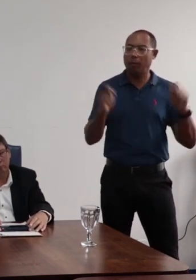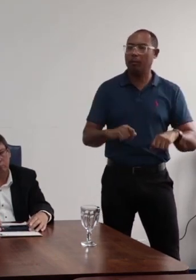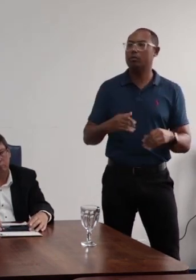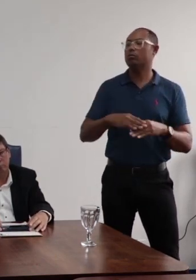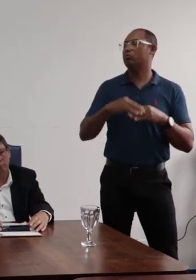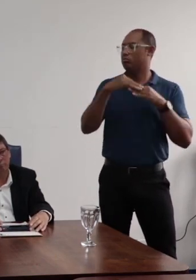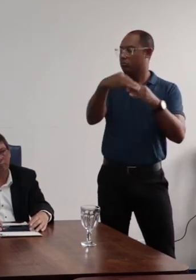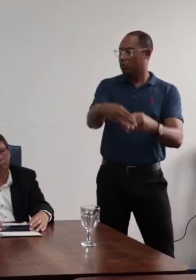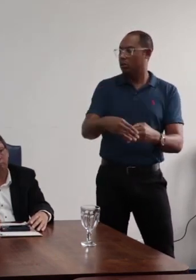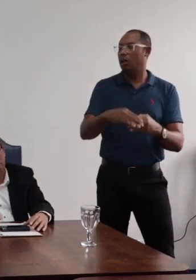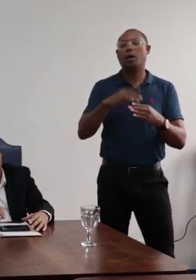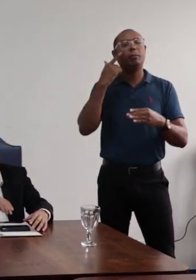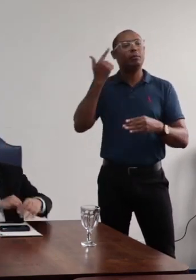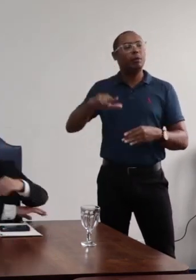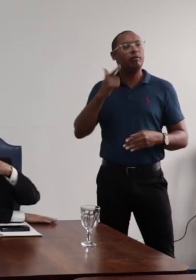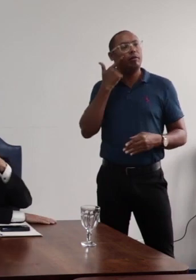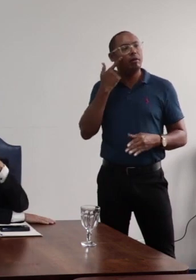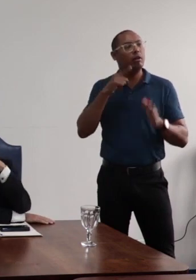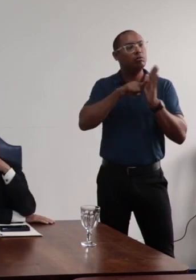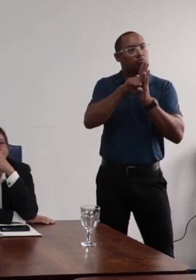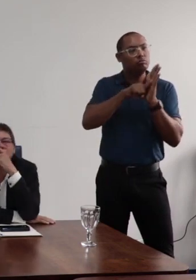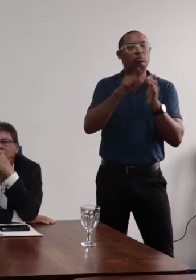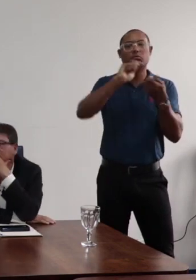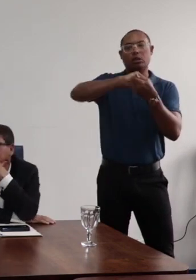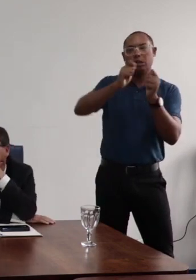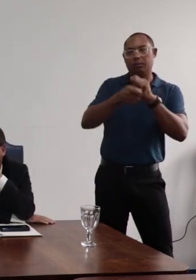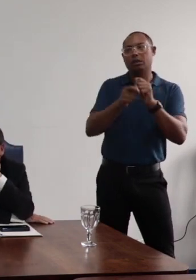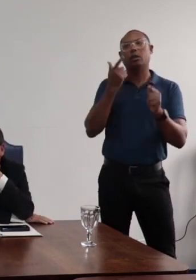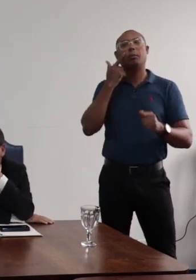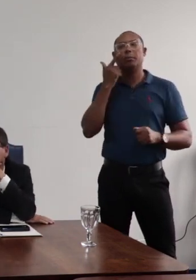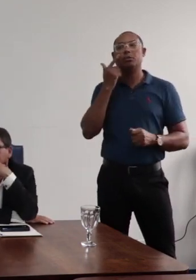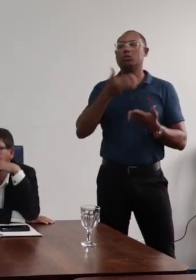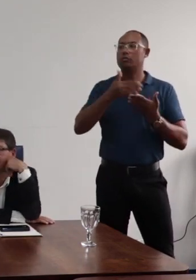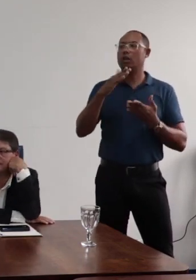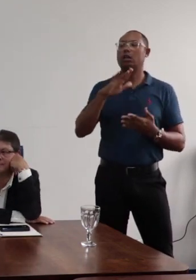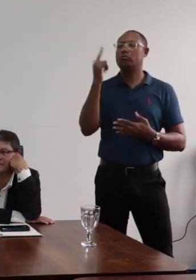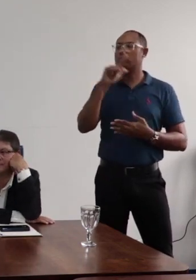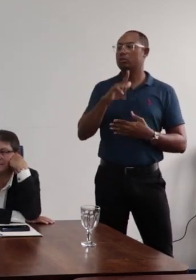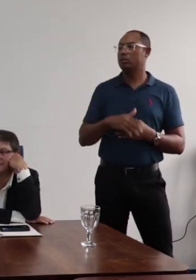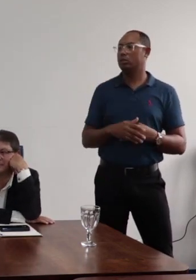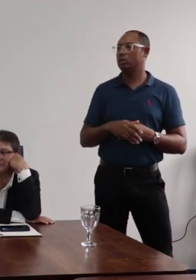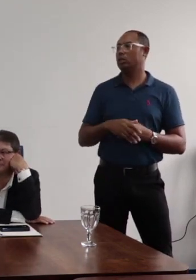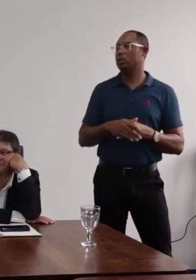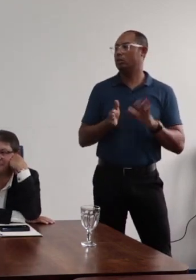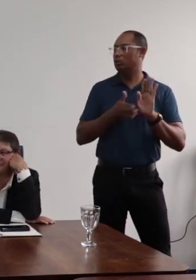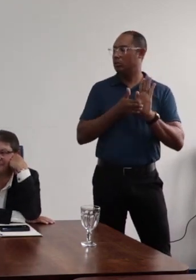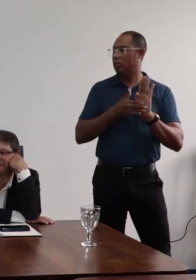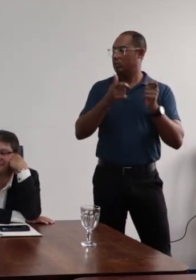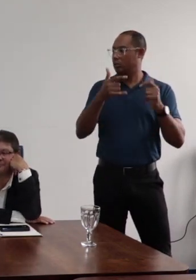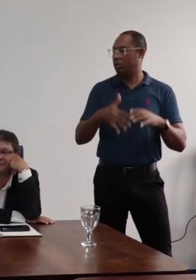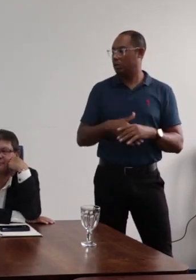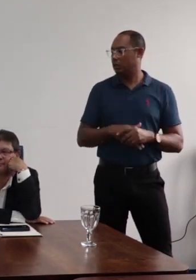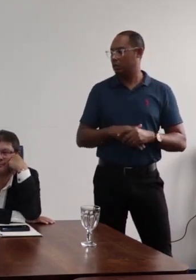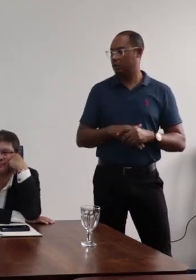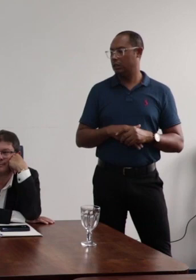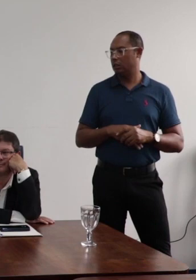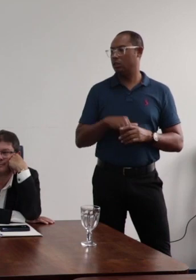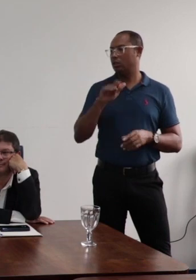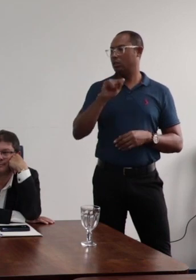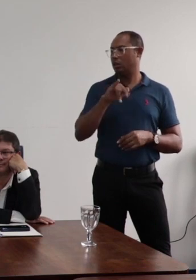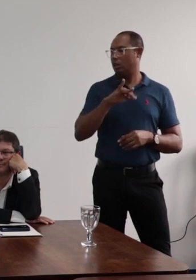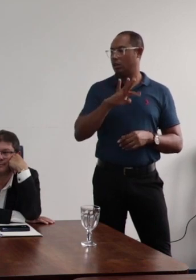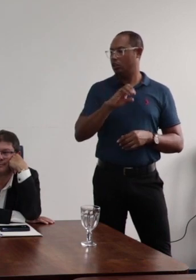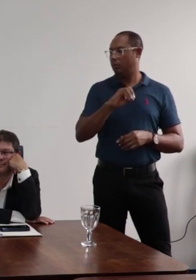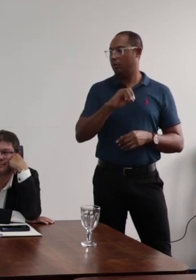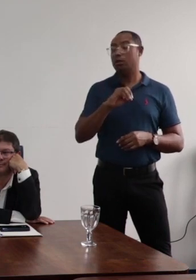caminhar posteriormente para uma realizão do que diz esse dispositivo do regimento